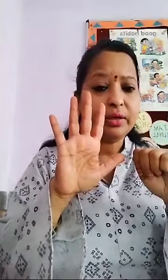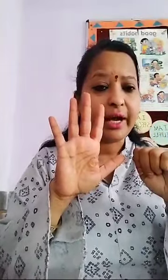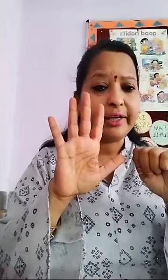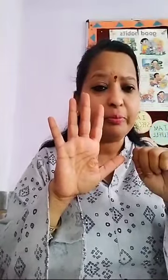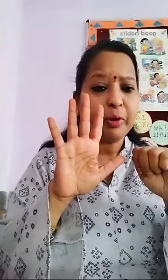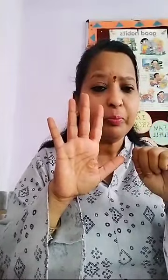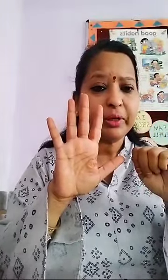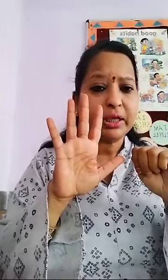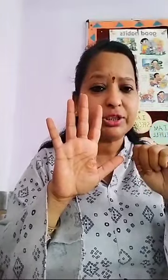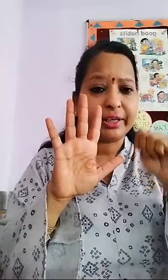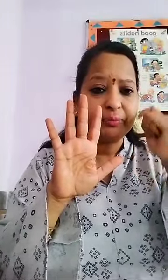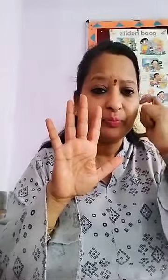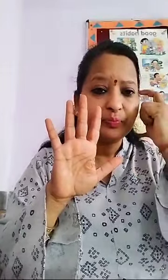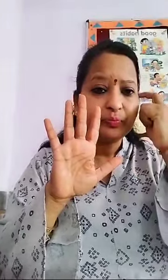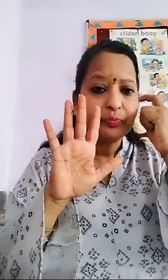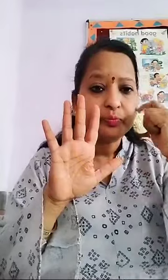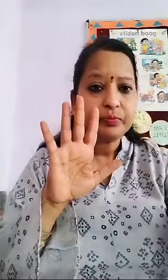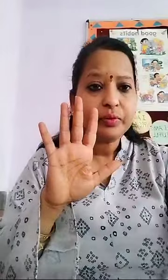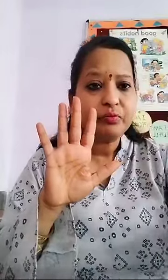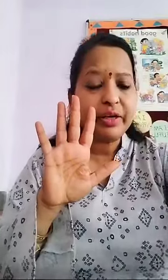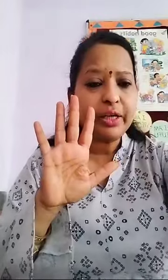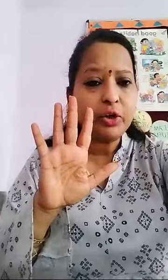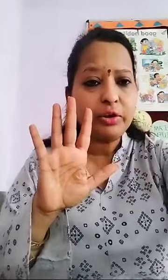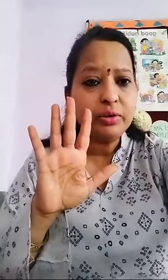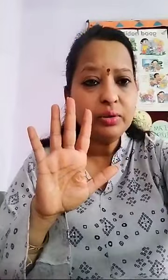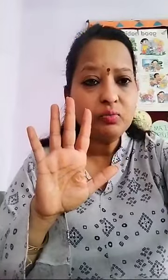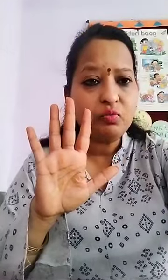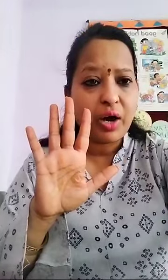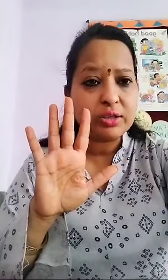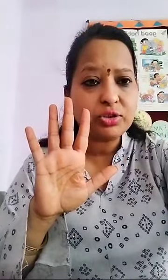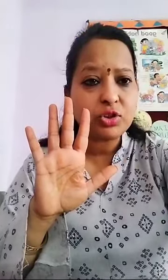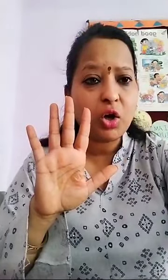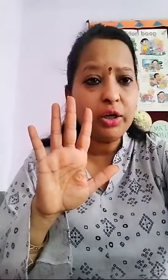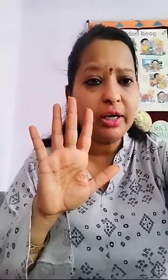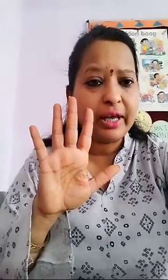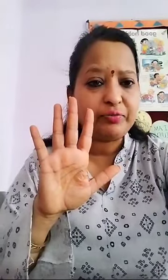open कीजिए Very good Once on left hand